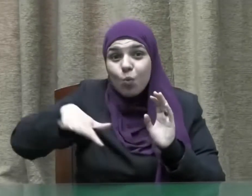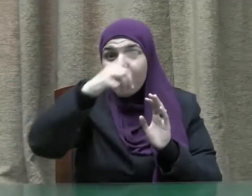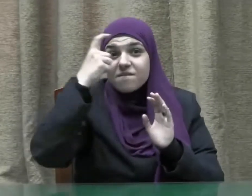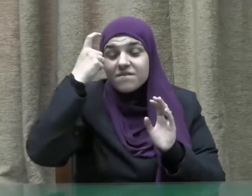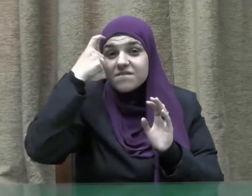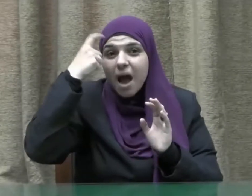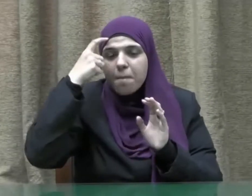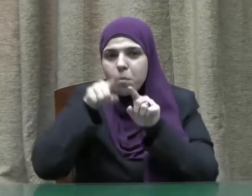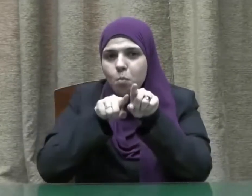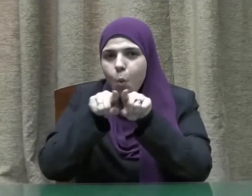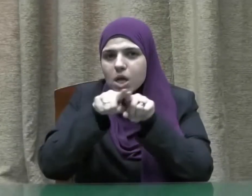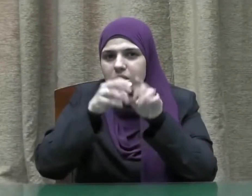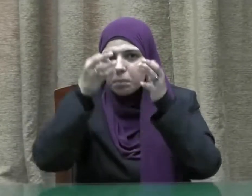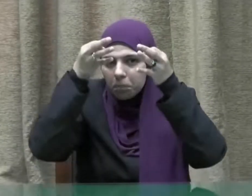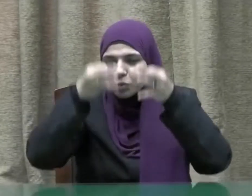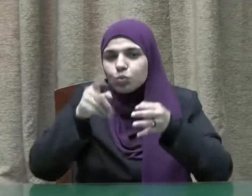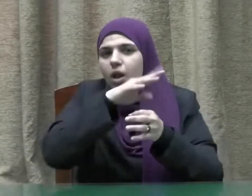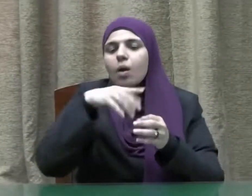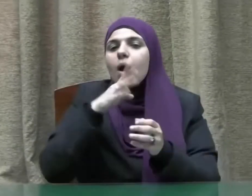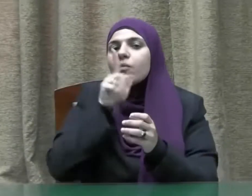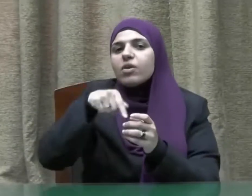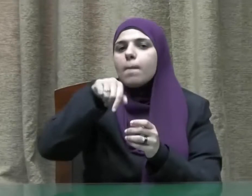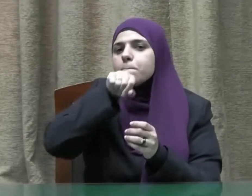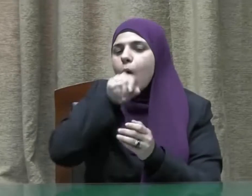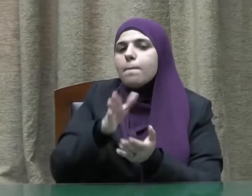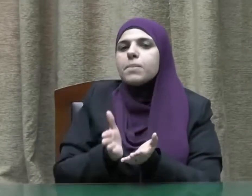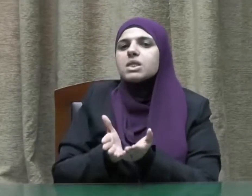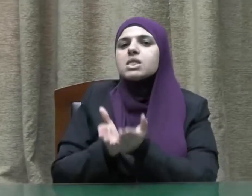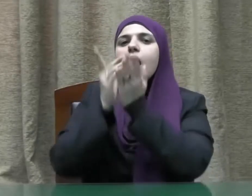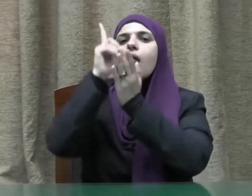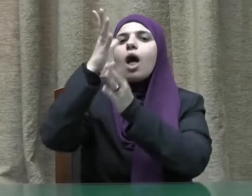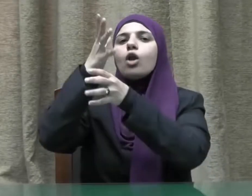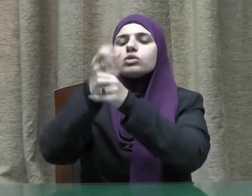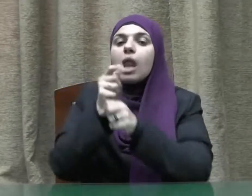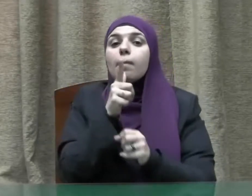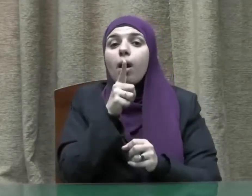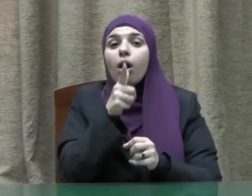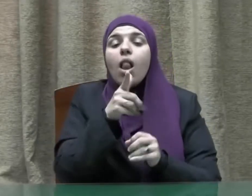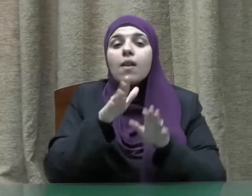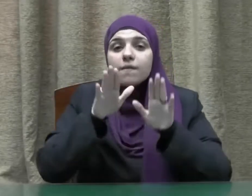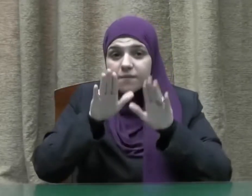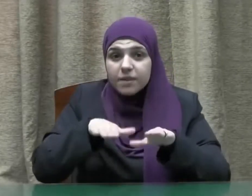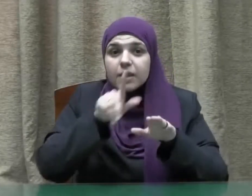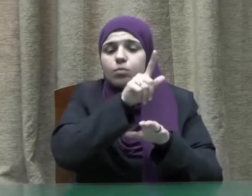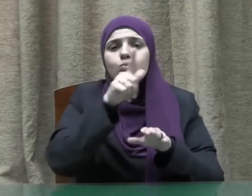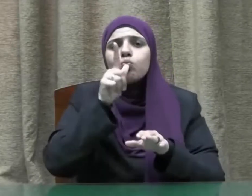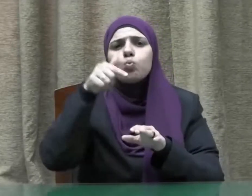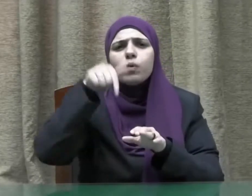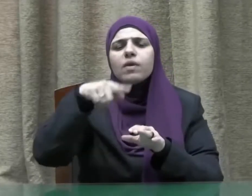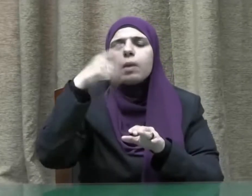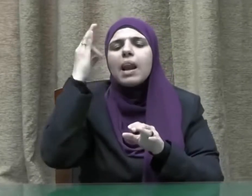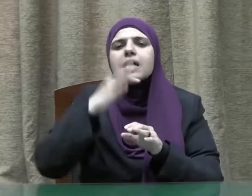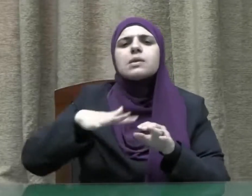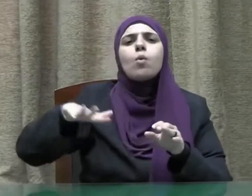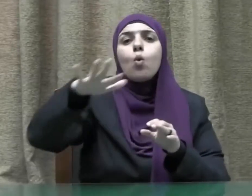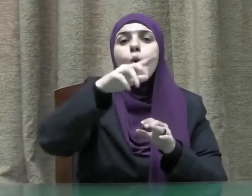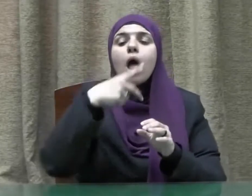المتوازن هو المقصود من قوله صلى الله عليه وسلم في جانب الأخذ